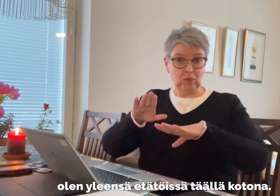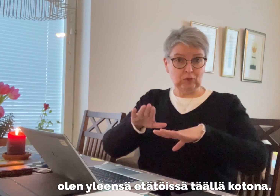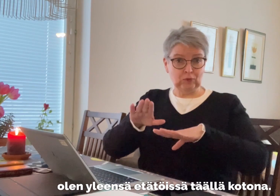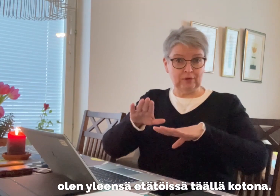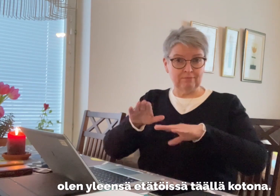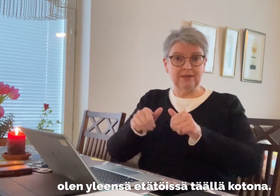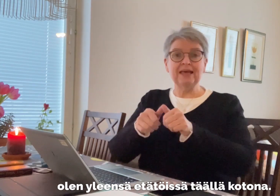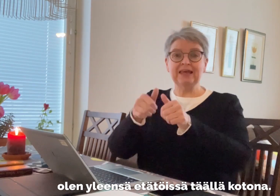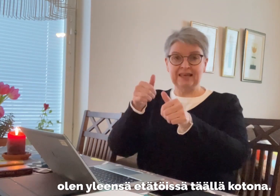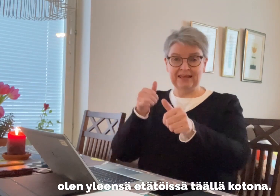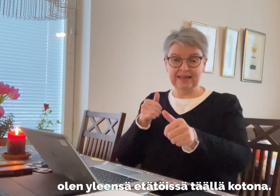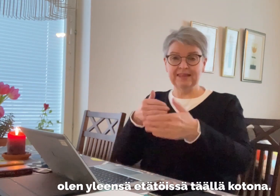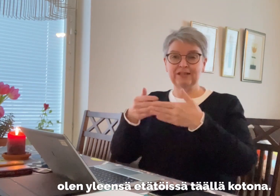etätöissä täällä kotona.